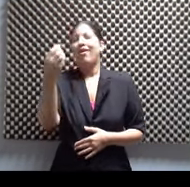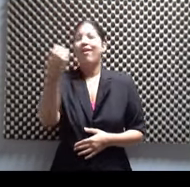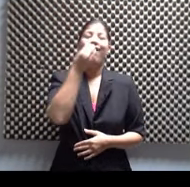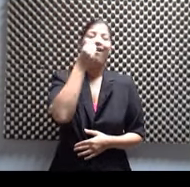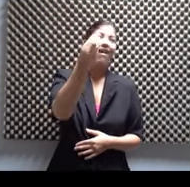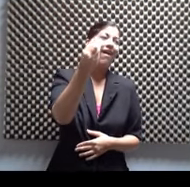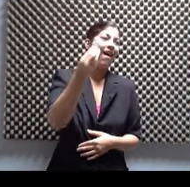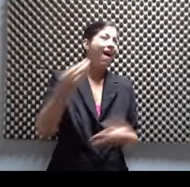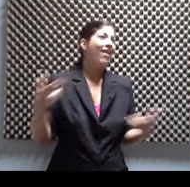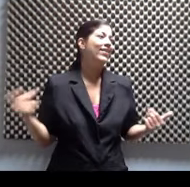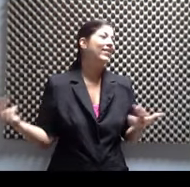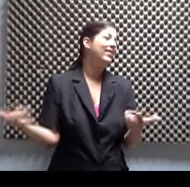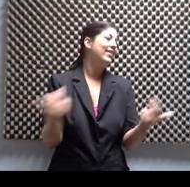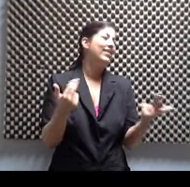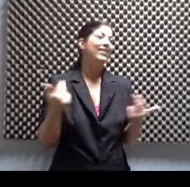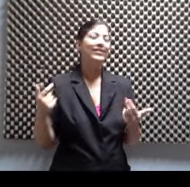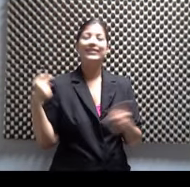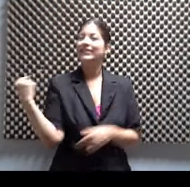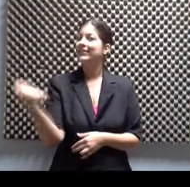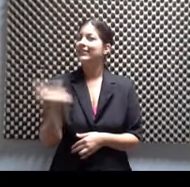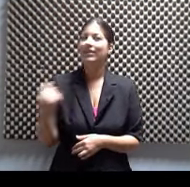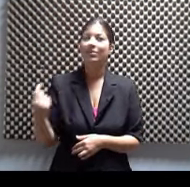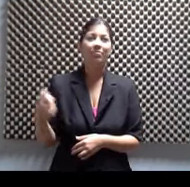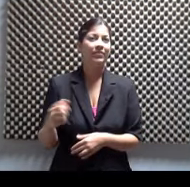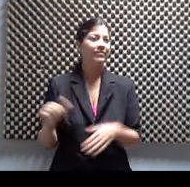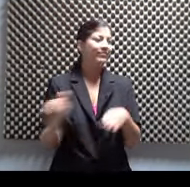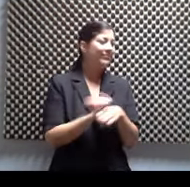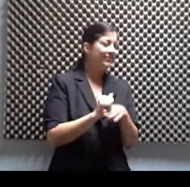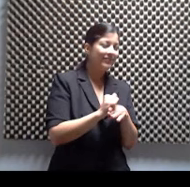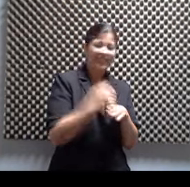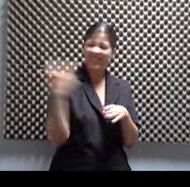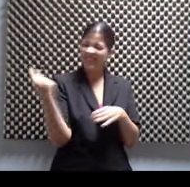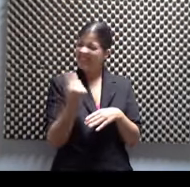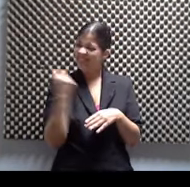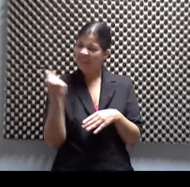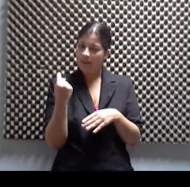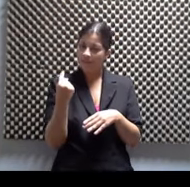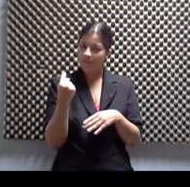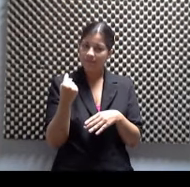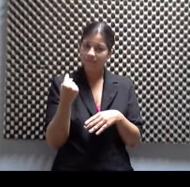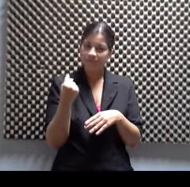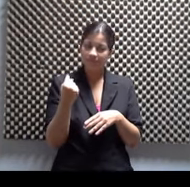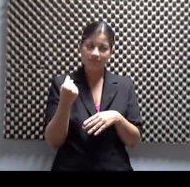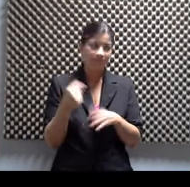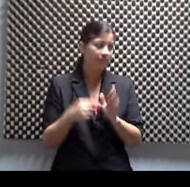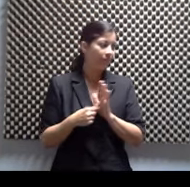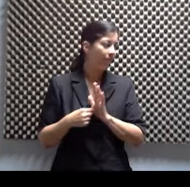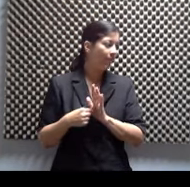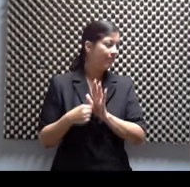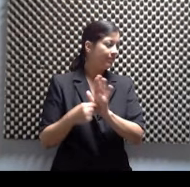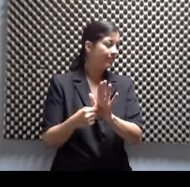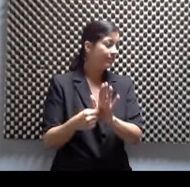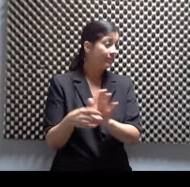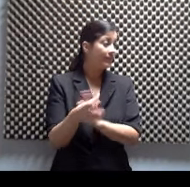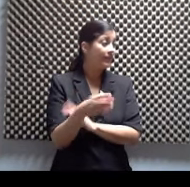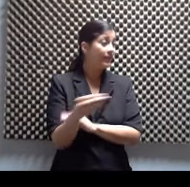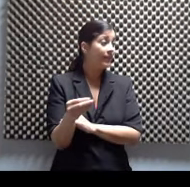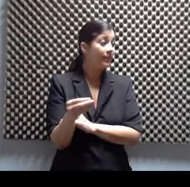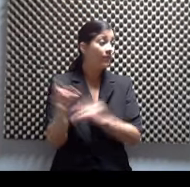siempre entreteje, él siempre borda un personaje exquisito y se me queda la que es un planera. Por